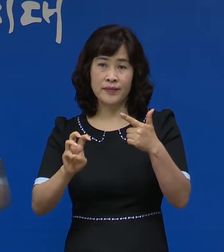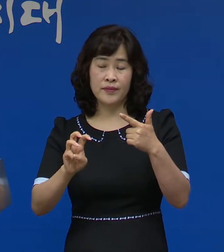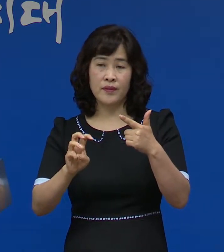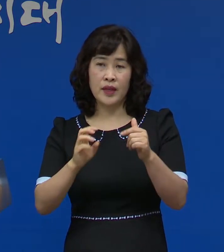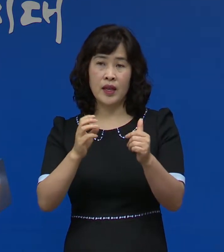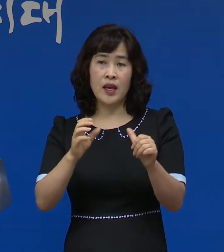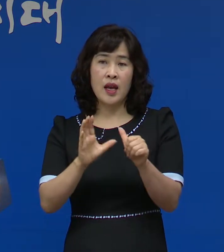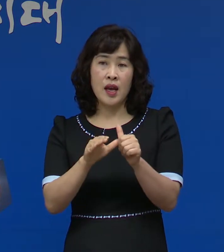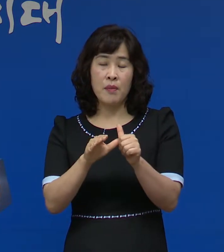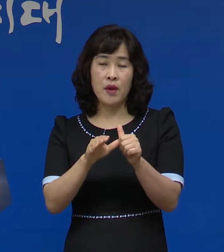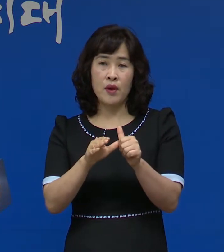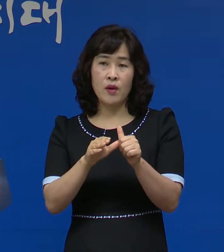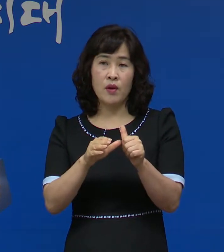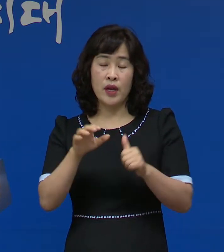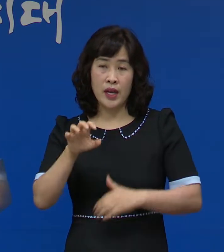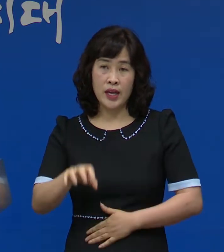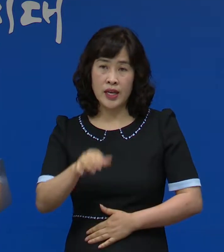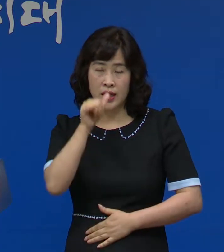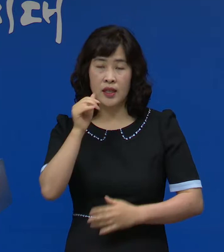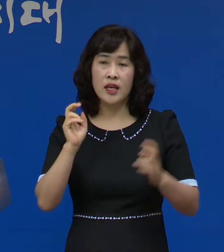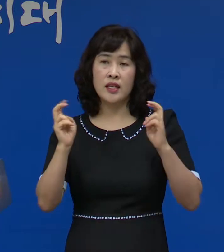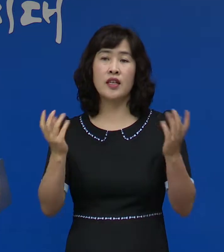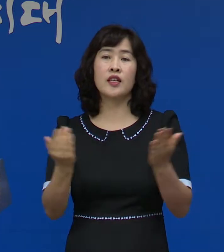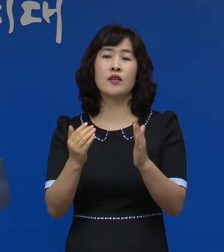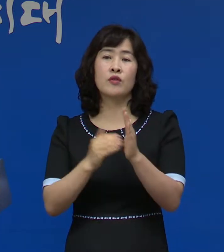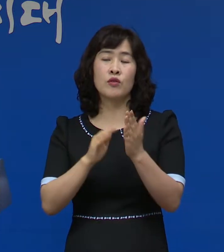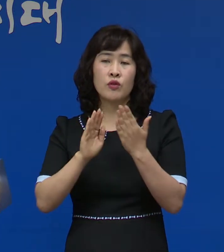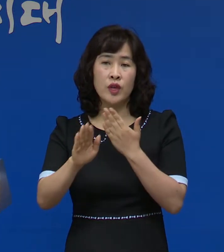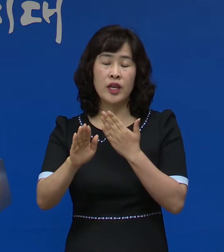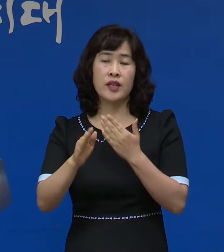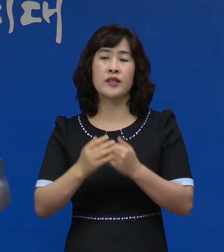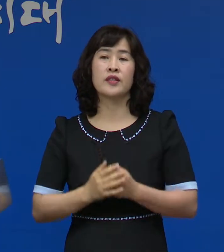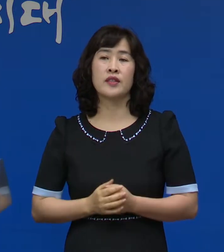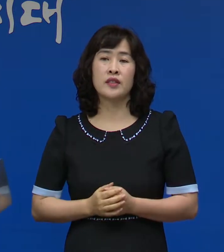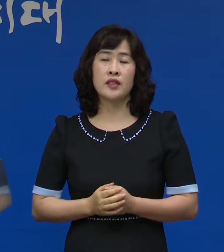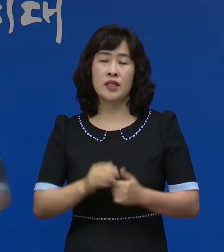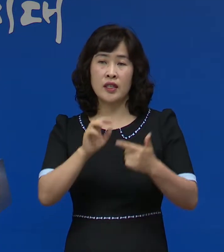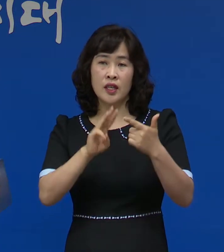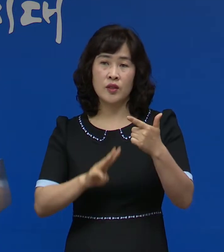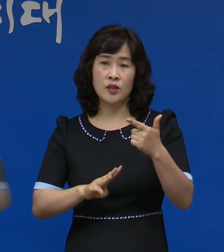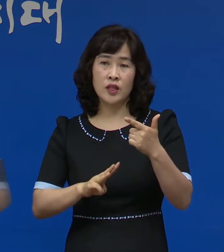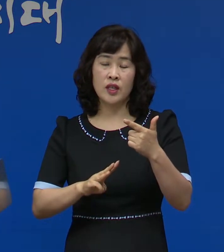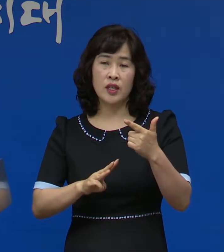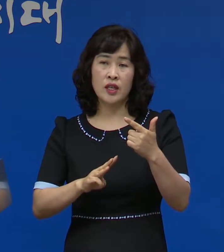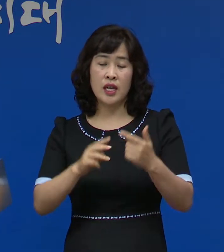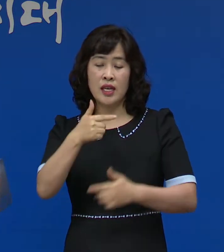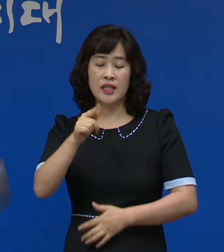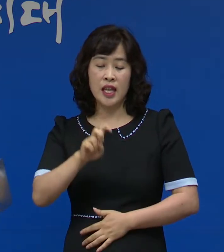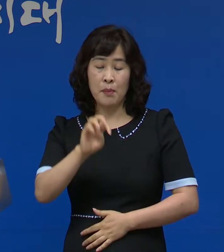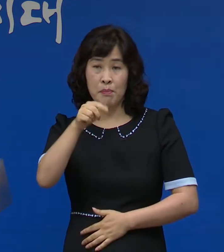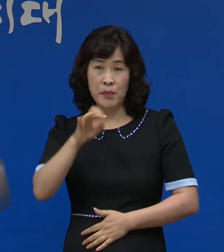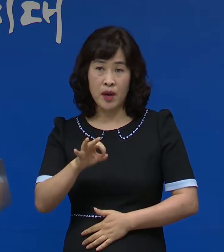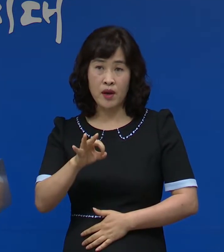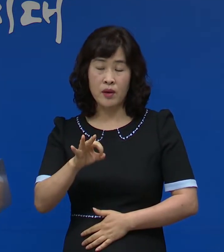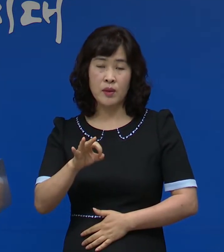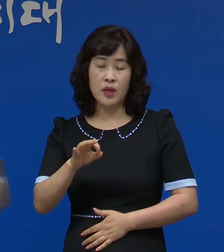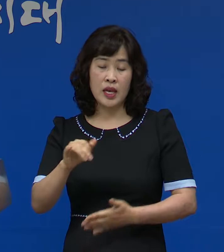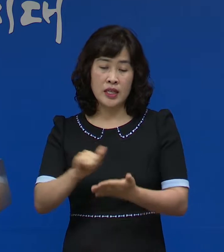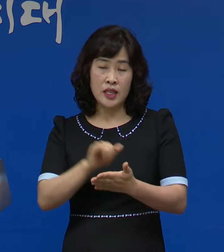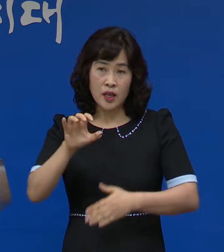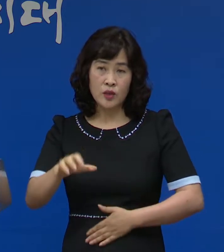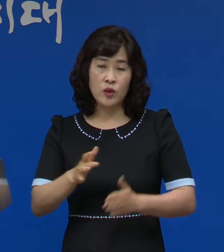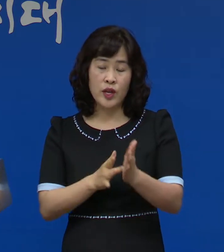한평군에 있는 직장에서 근무 후 퇴근하여 나주시 남평읍 소재 세탁소와